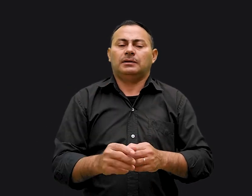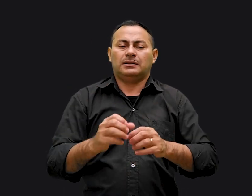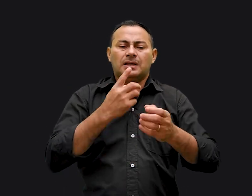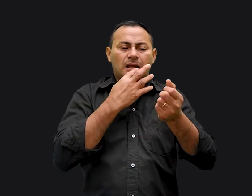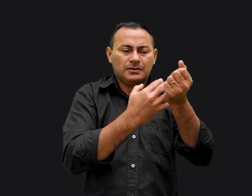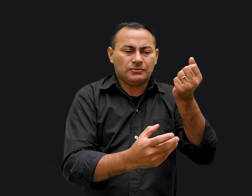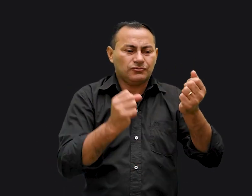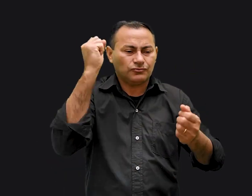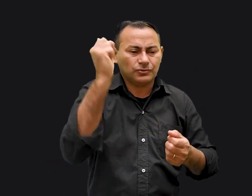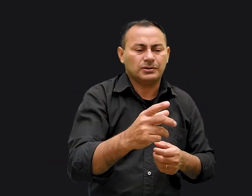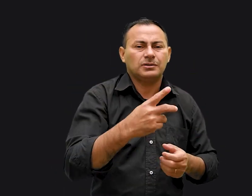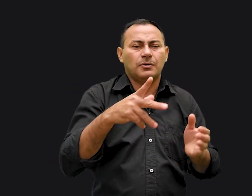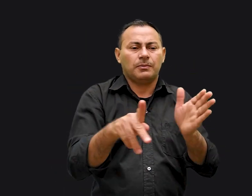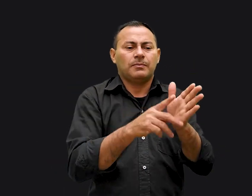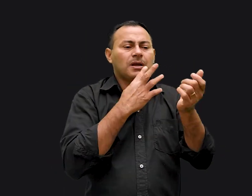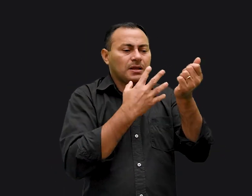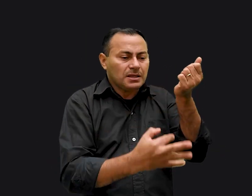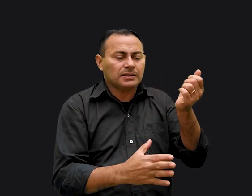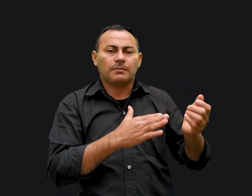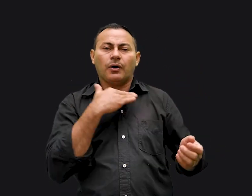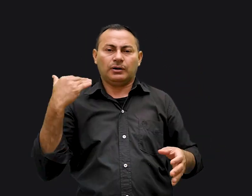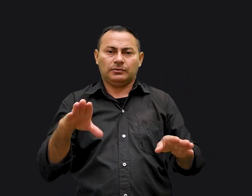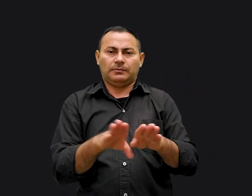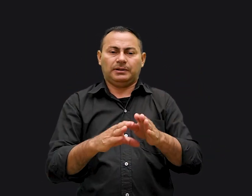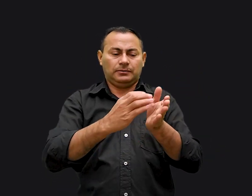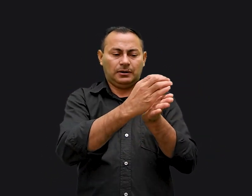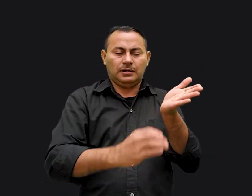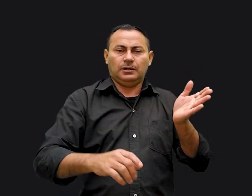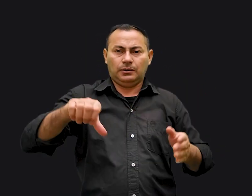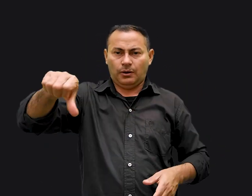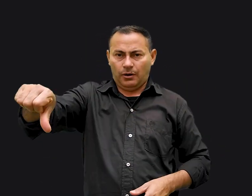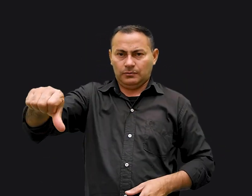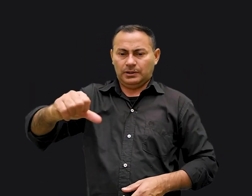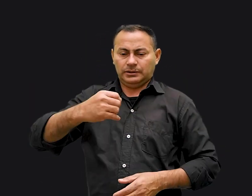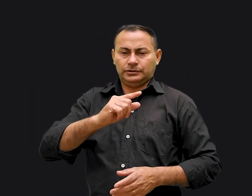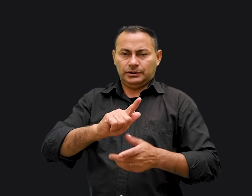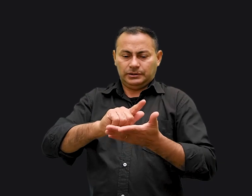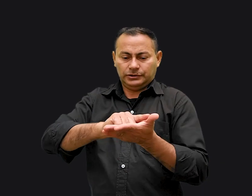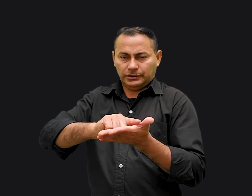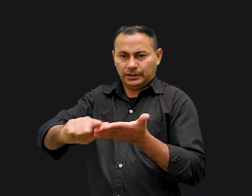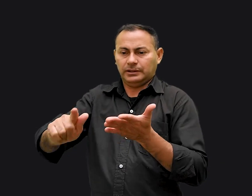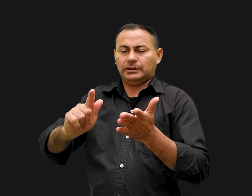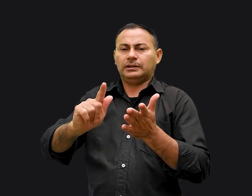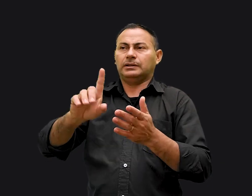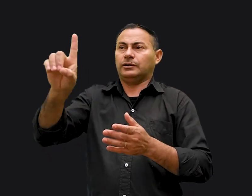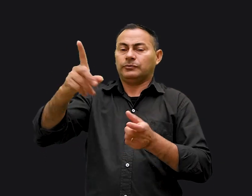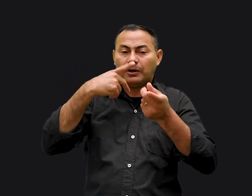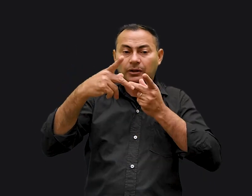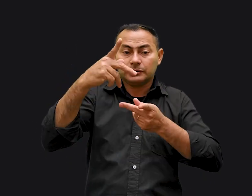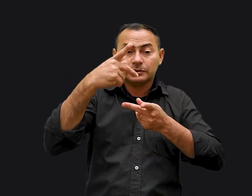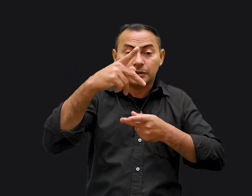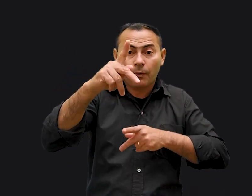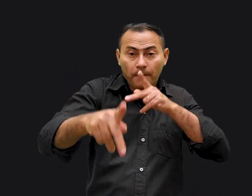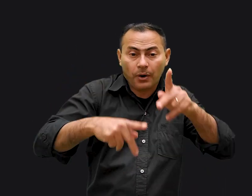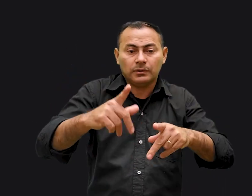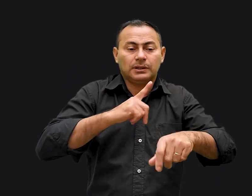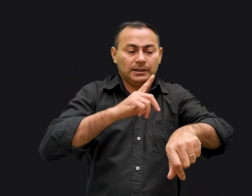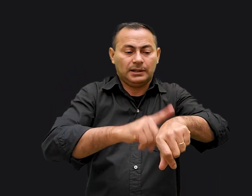derramar sangue do homem, seu sangue será derramado No capítulo 9 de Gênesis, Deus disse a seu povo que tem um tempo para